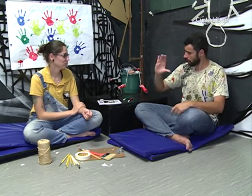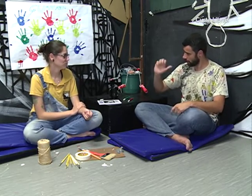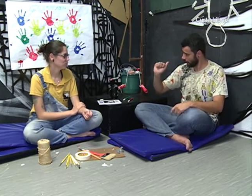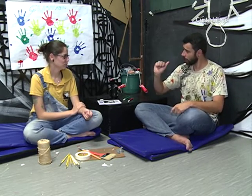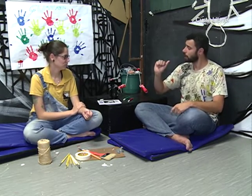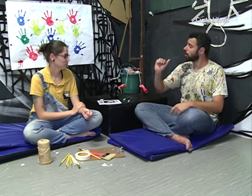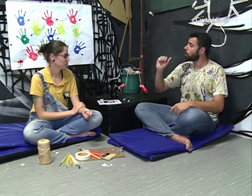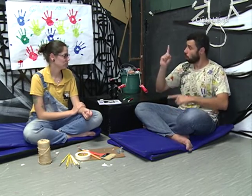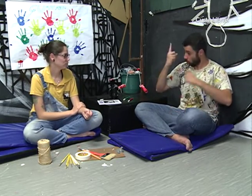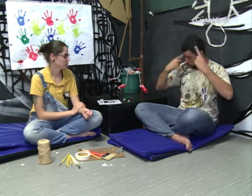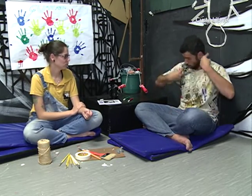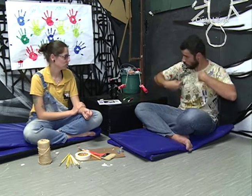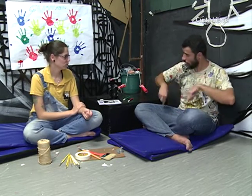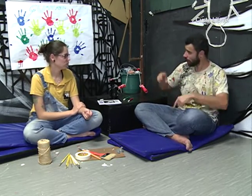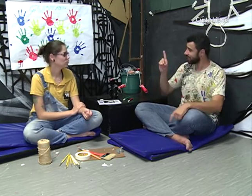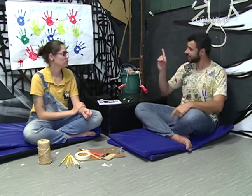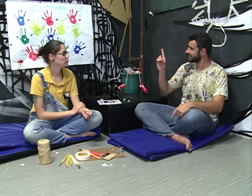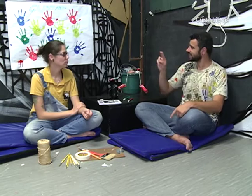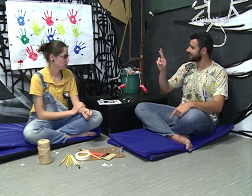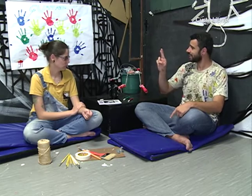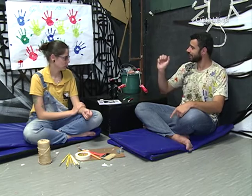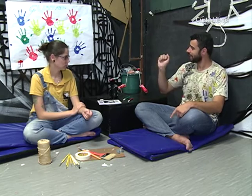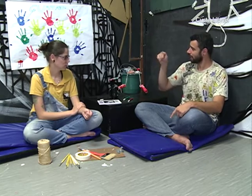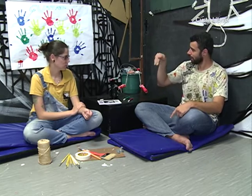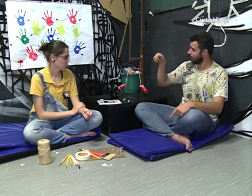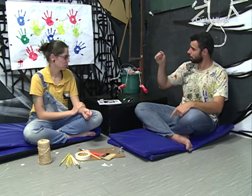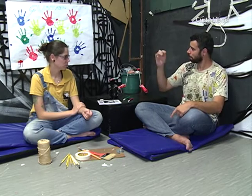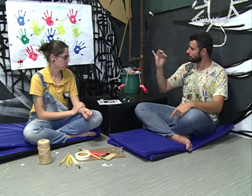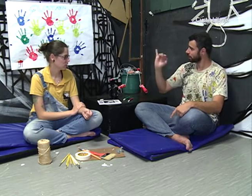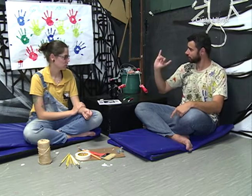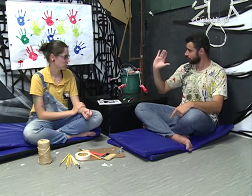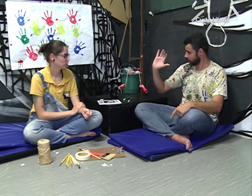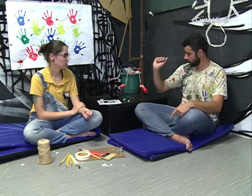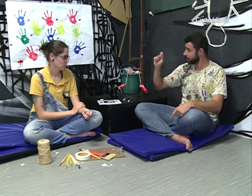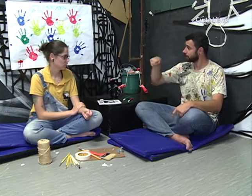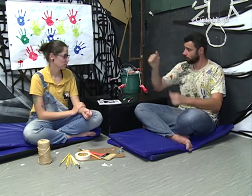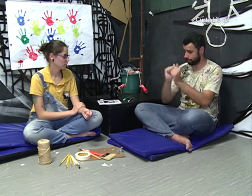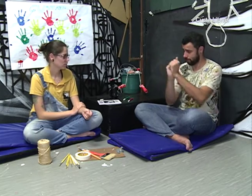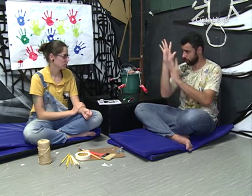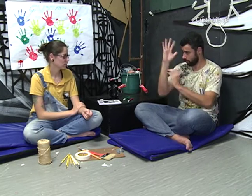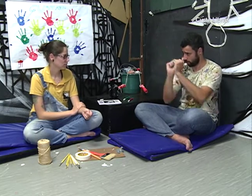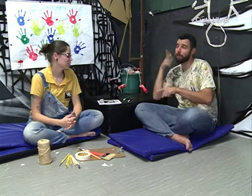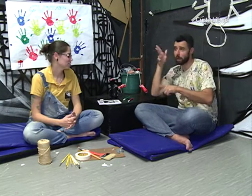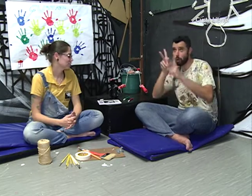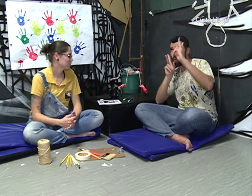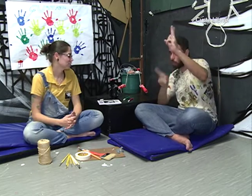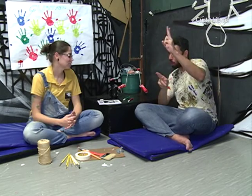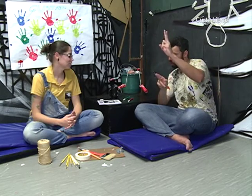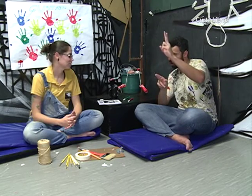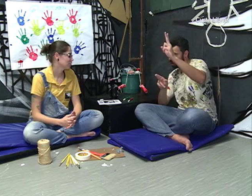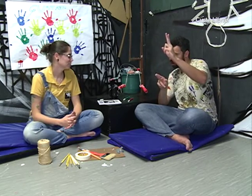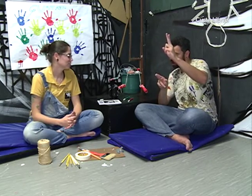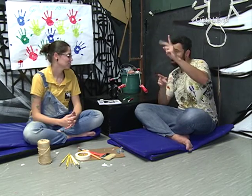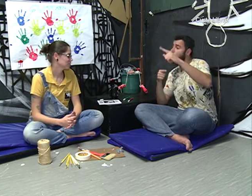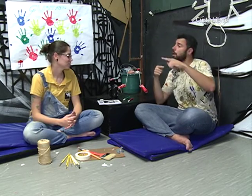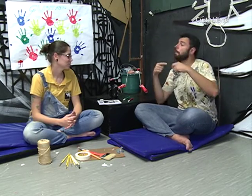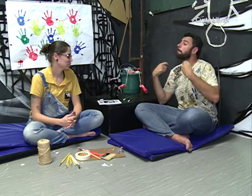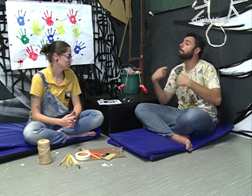trabalho lá. Ensinei sobre expressividade, mímica, dramaturgia corporal. Meu papel é